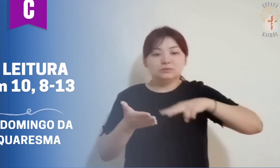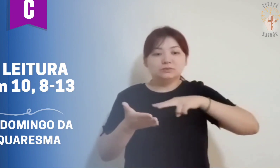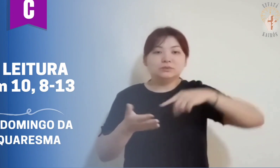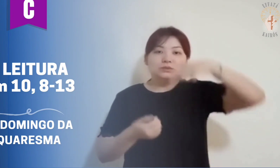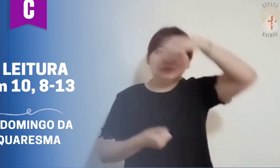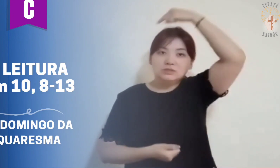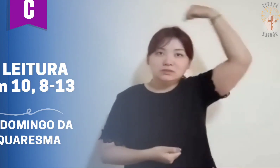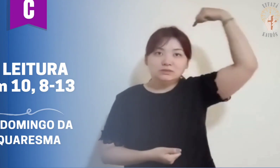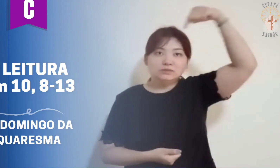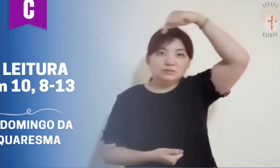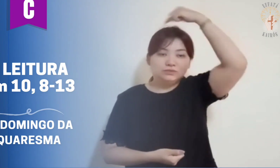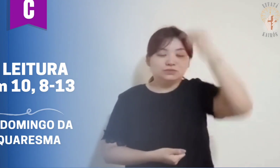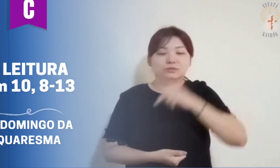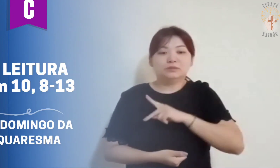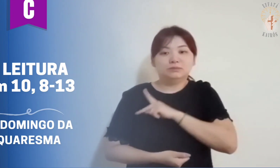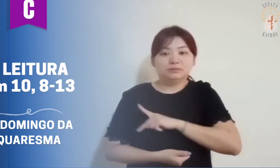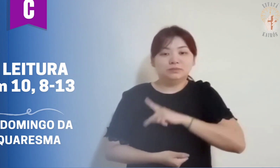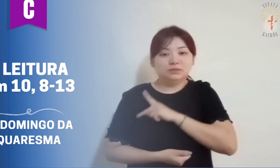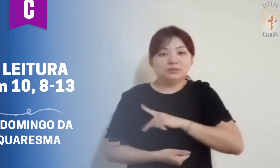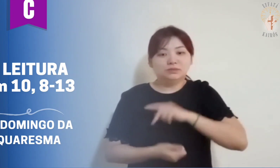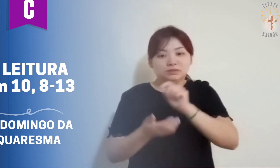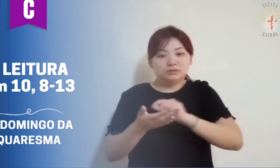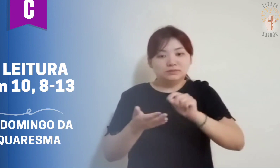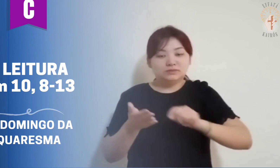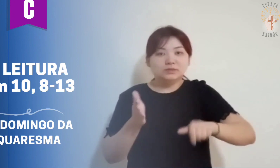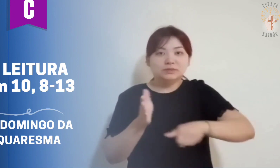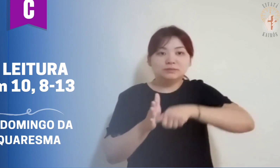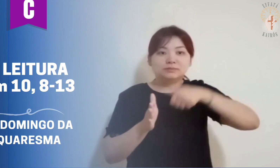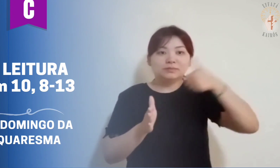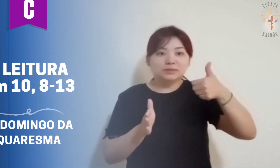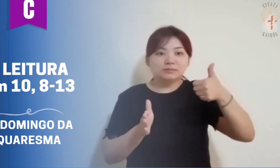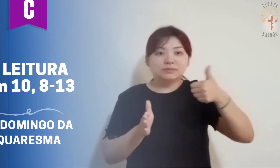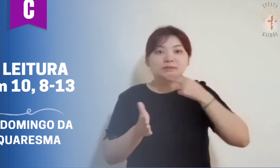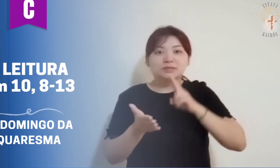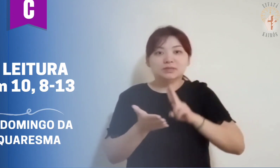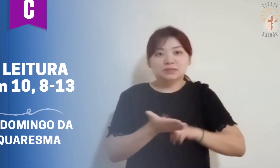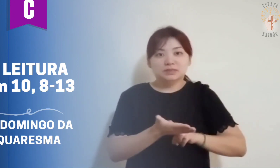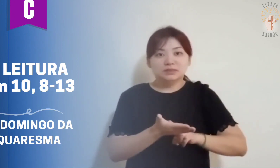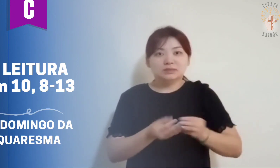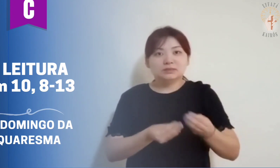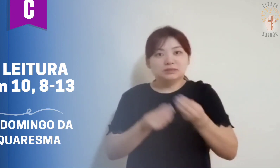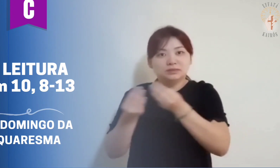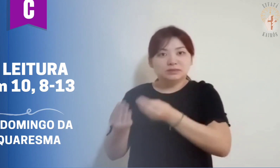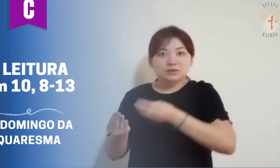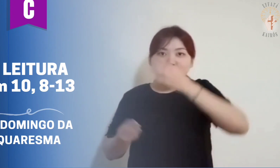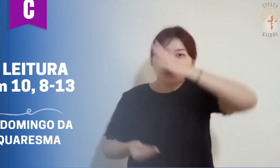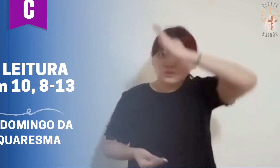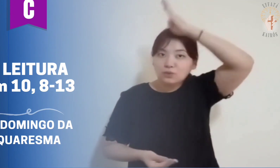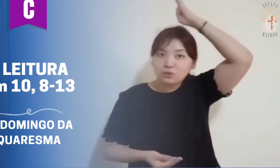Leitura da Carta de São Paulo aos Romanos